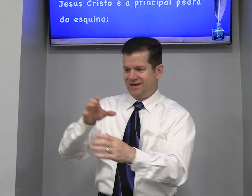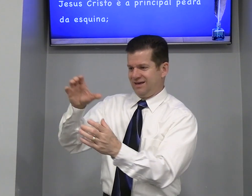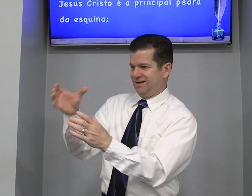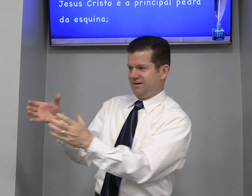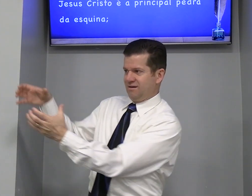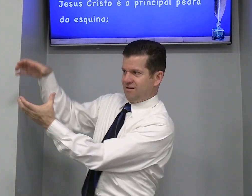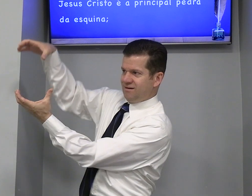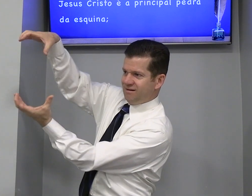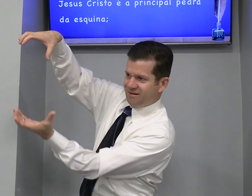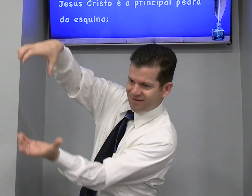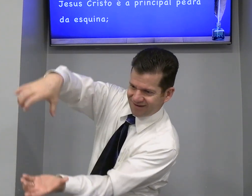Pedra